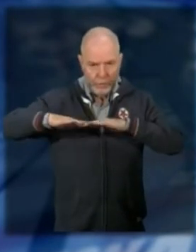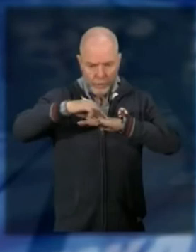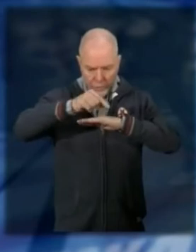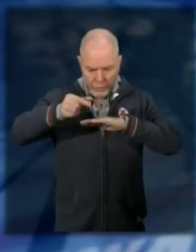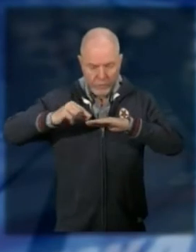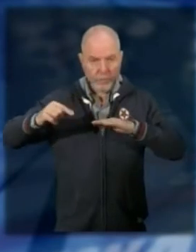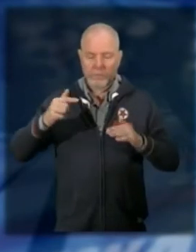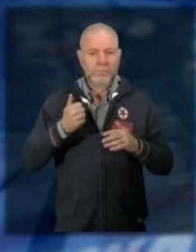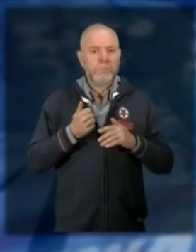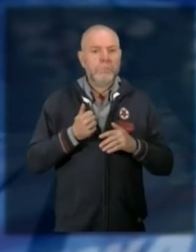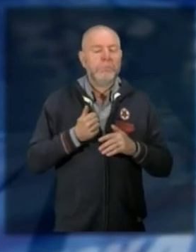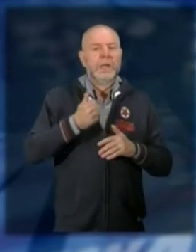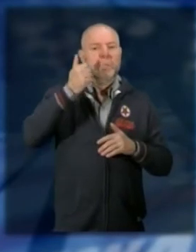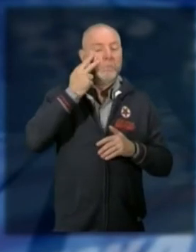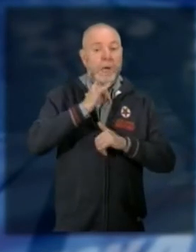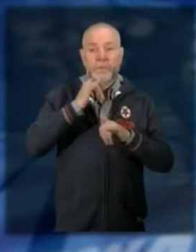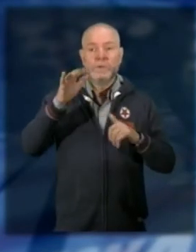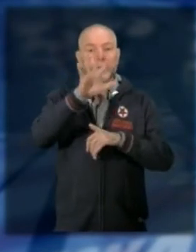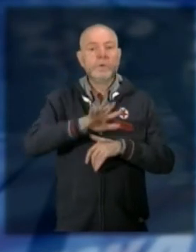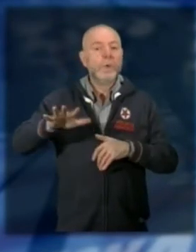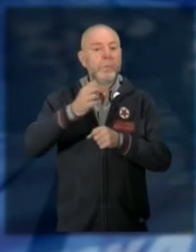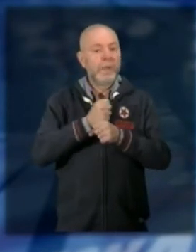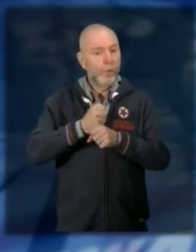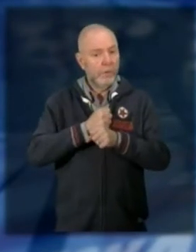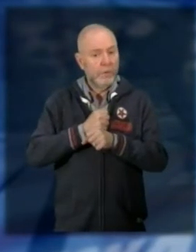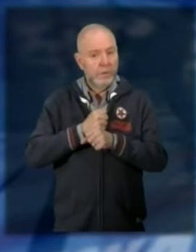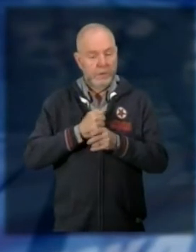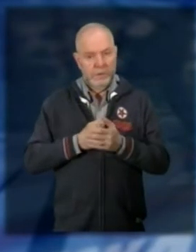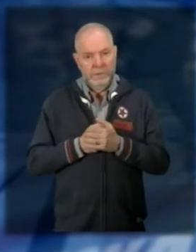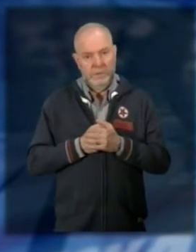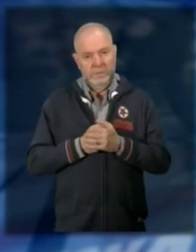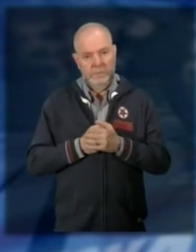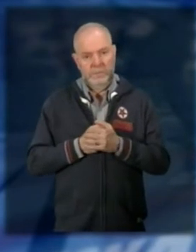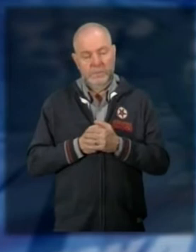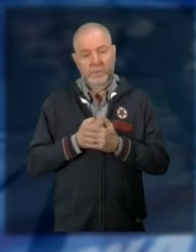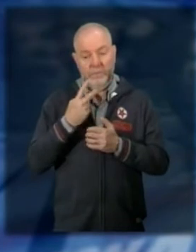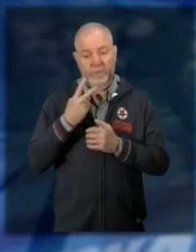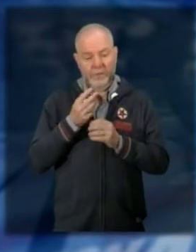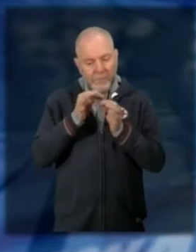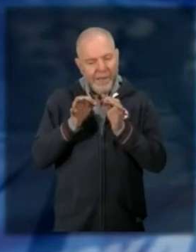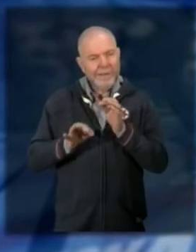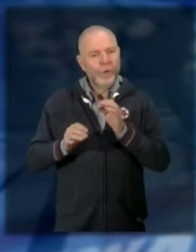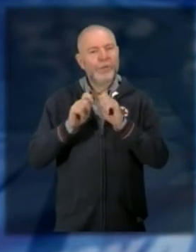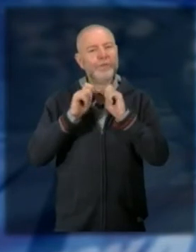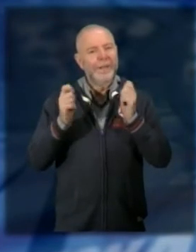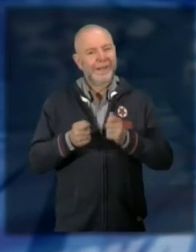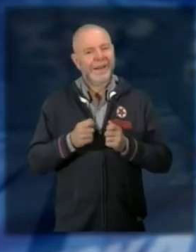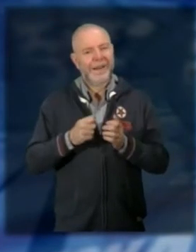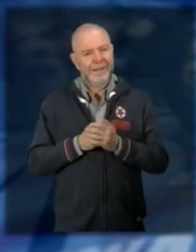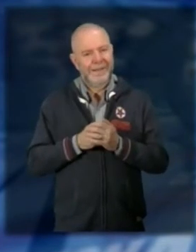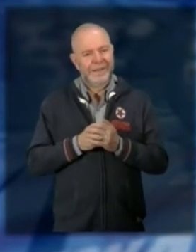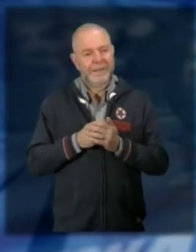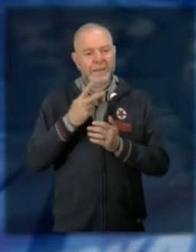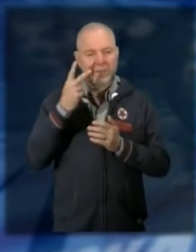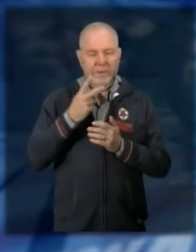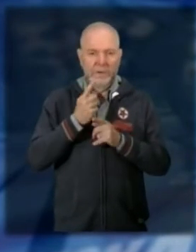si tratta del primo esemplare rinvenuto nell'ambito di un contesto chiuso di cui siano conosciute le caratteristiche generali, malgrado non sia stato